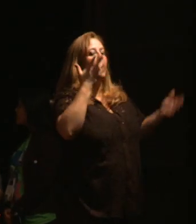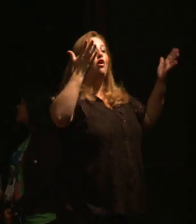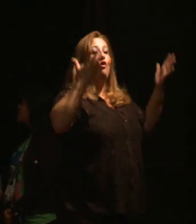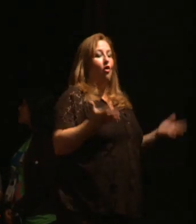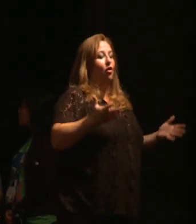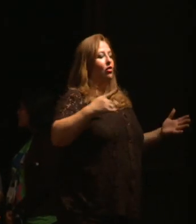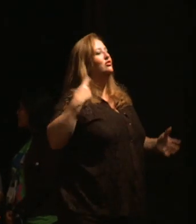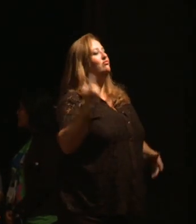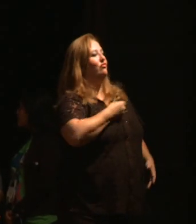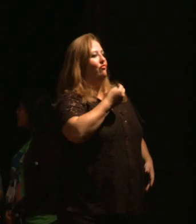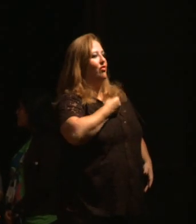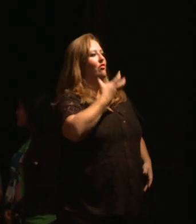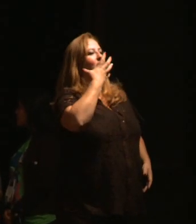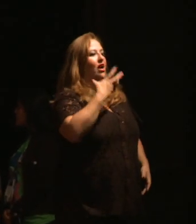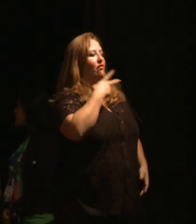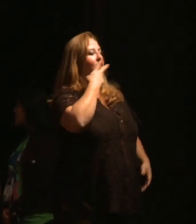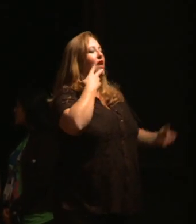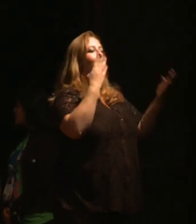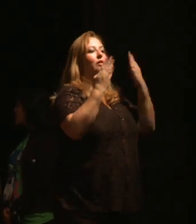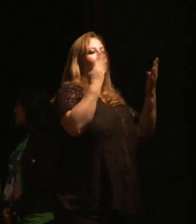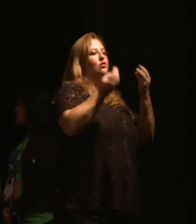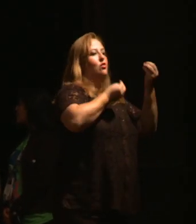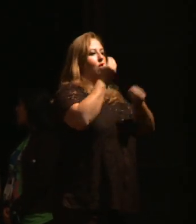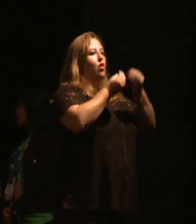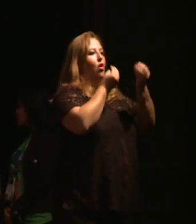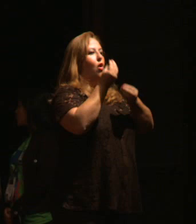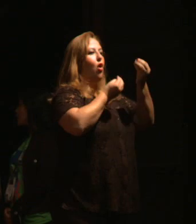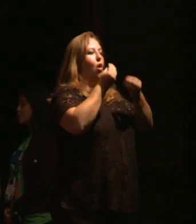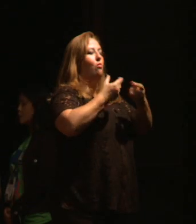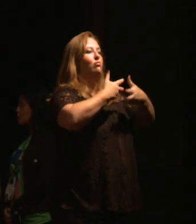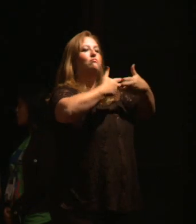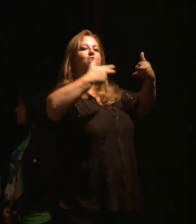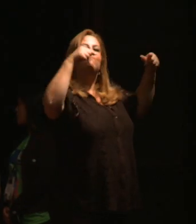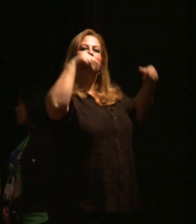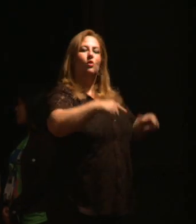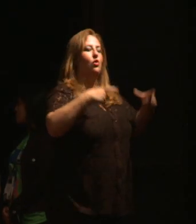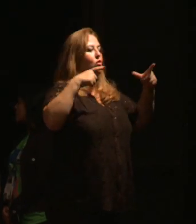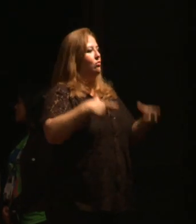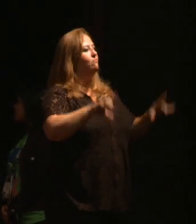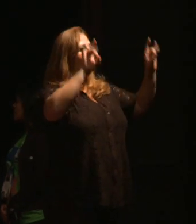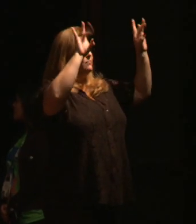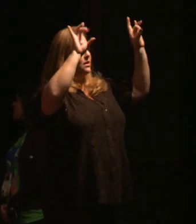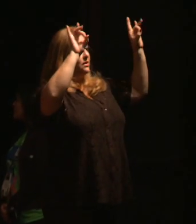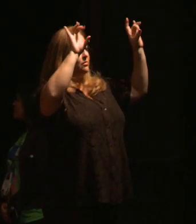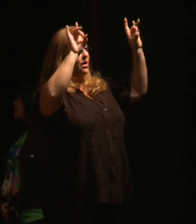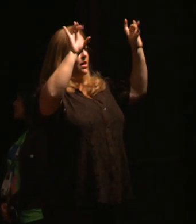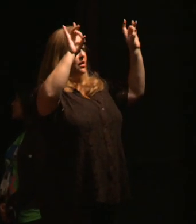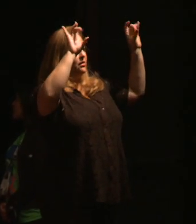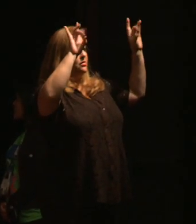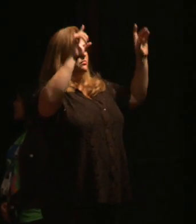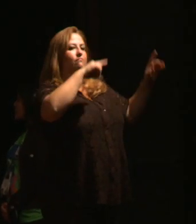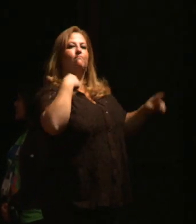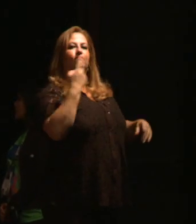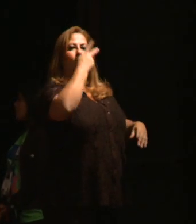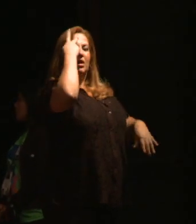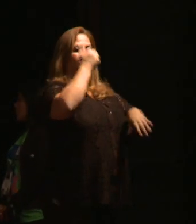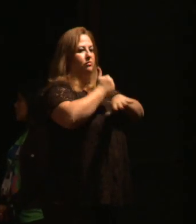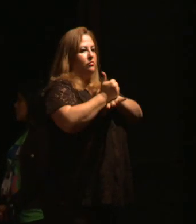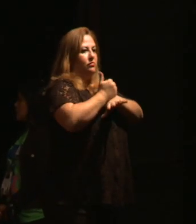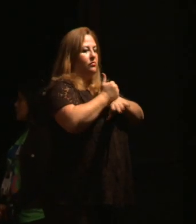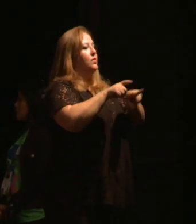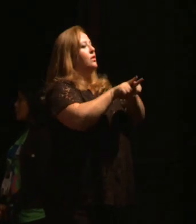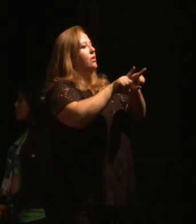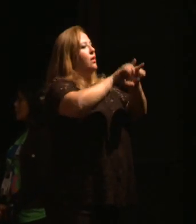para falar da psicologia no Anhembi. Em um evento dessa dimensão, com profissionais e